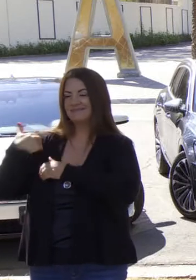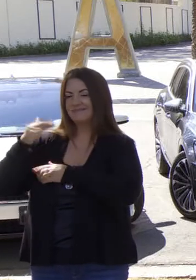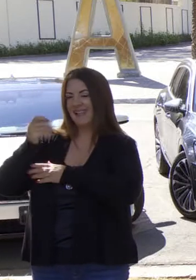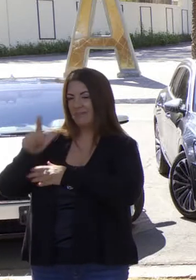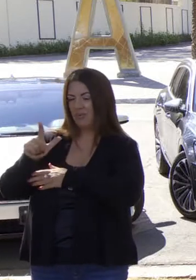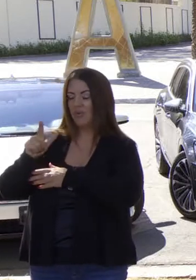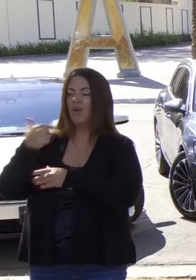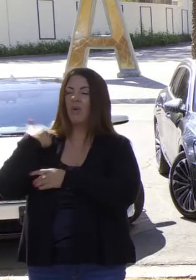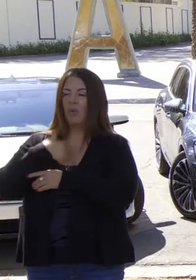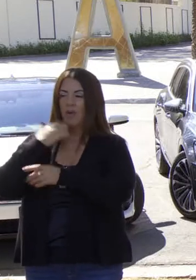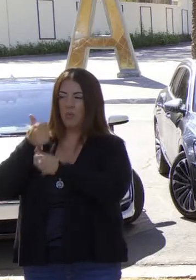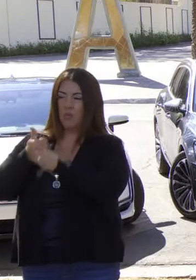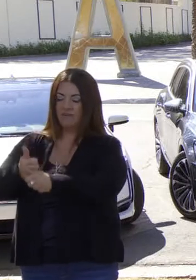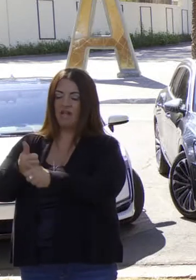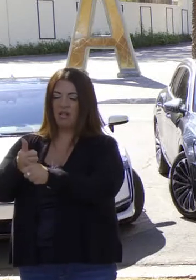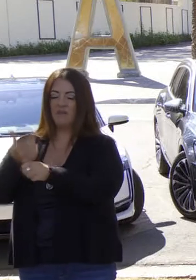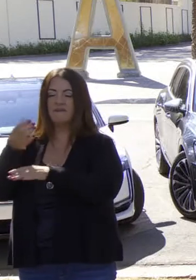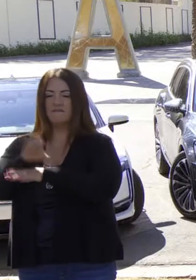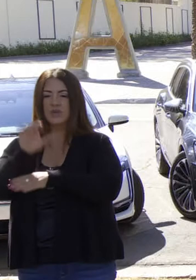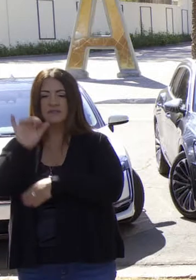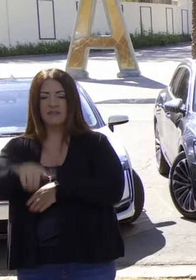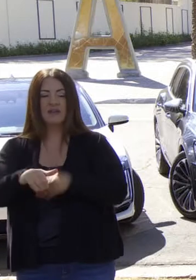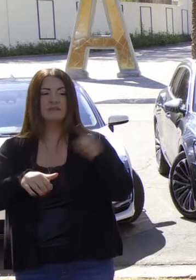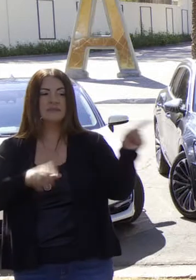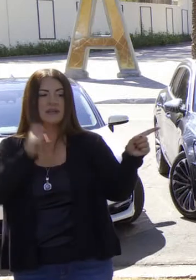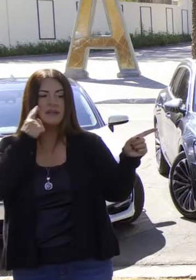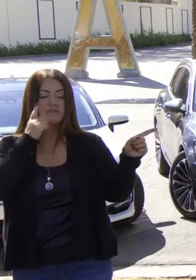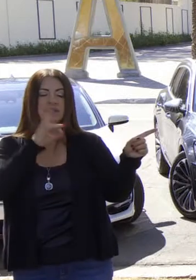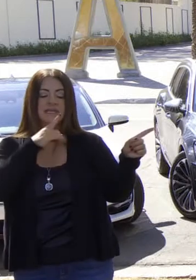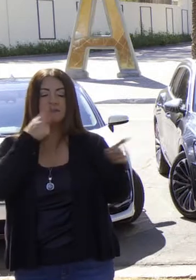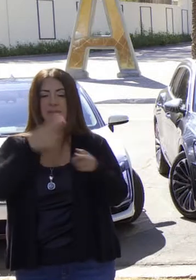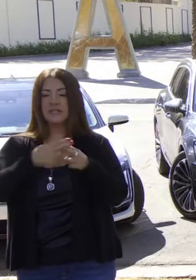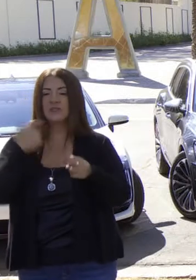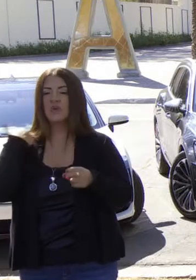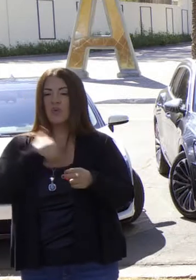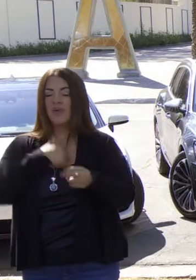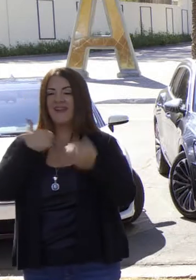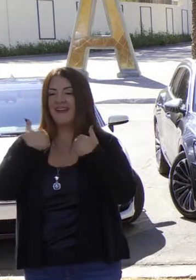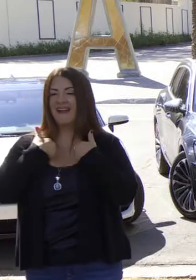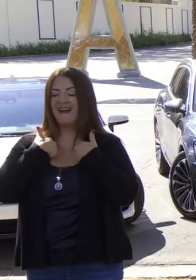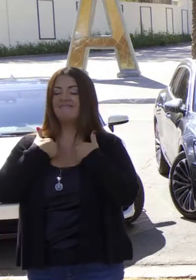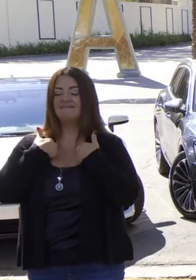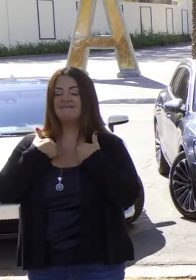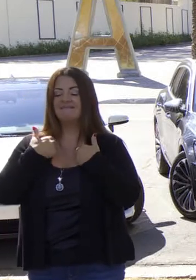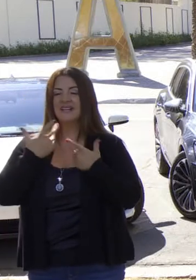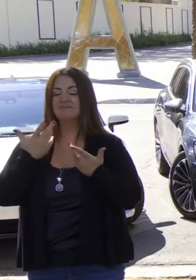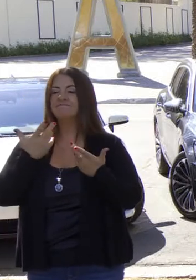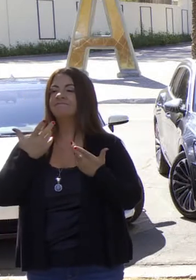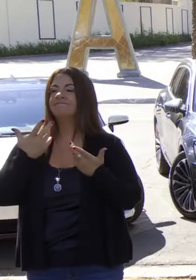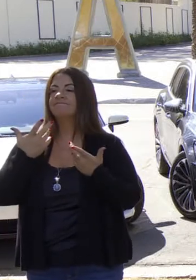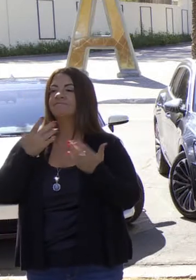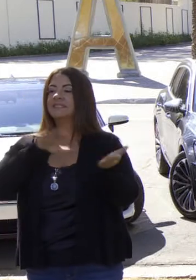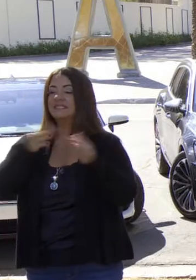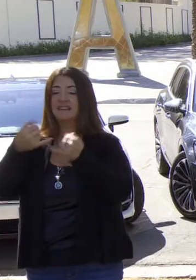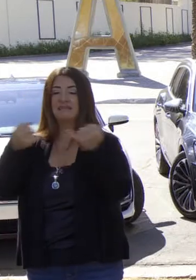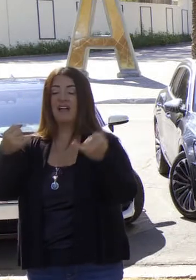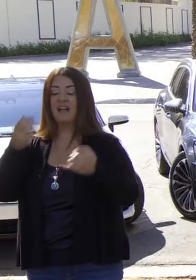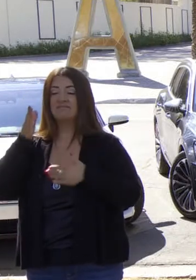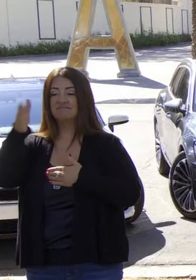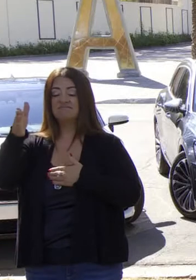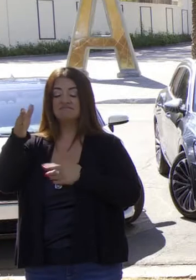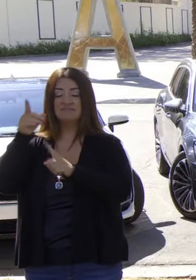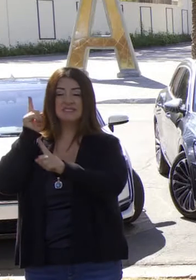se promulgó en abril y se está implementando. Asimismo, el gobernador mencionó que hemos implementado un moratorio